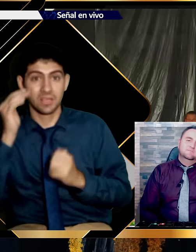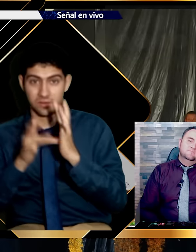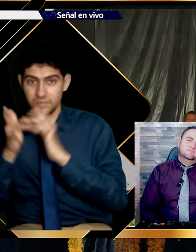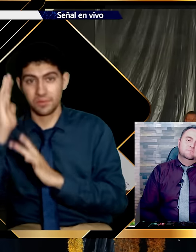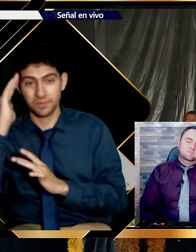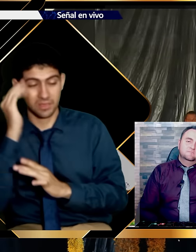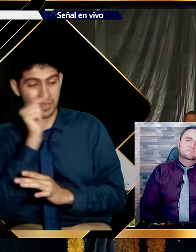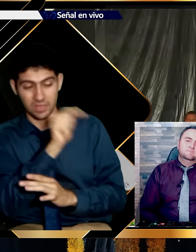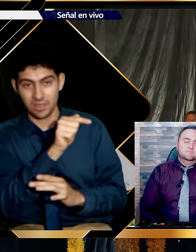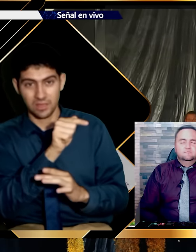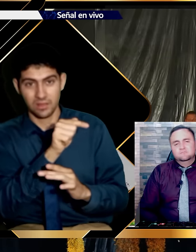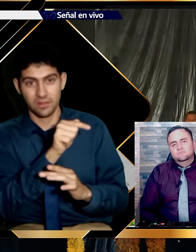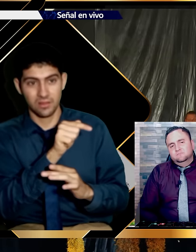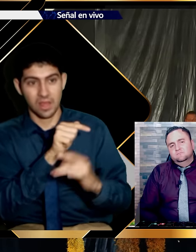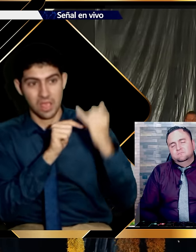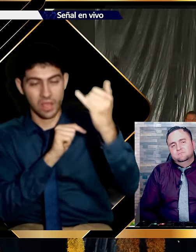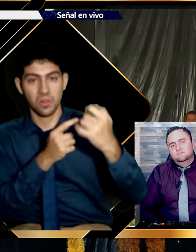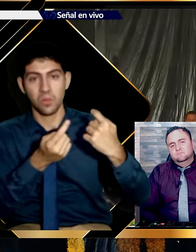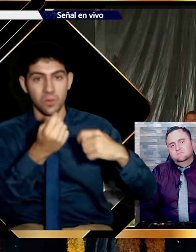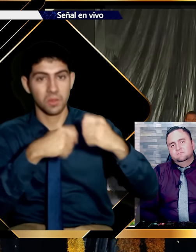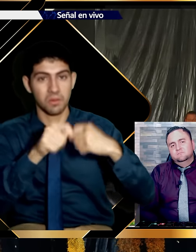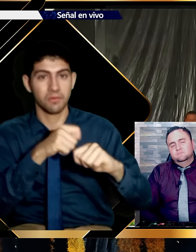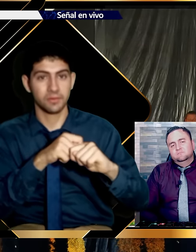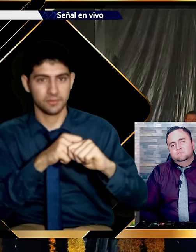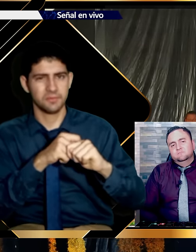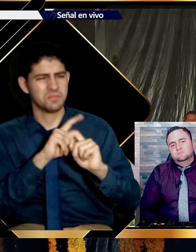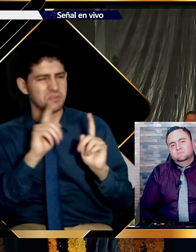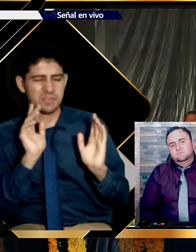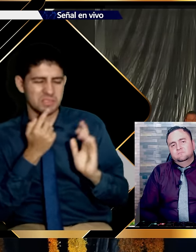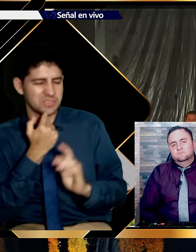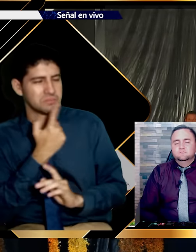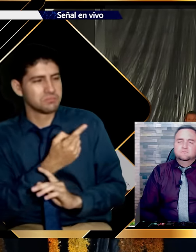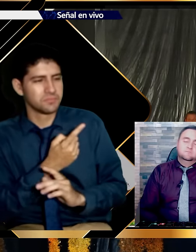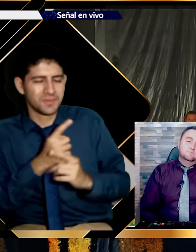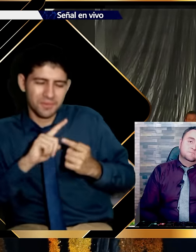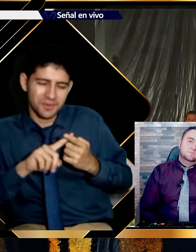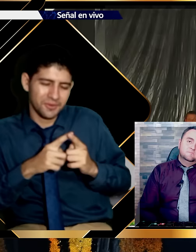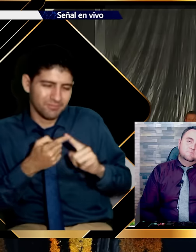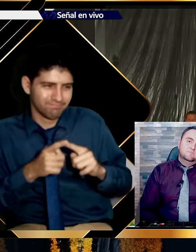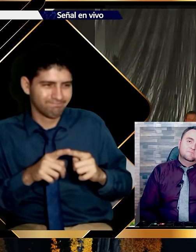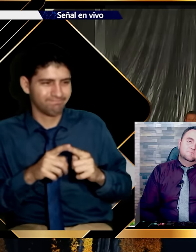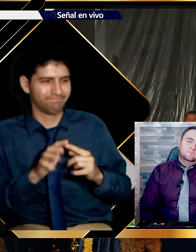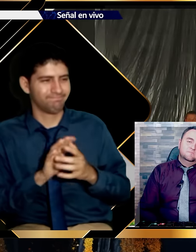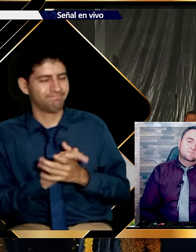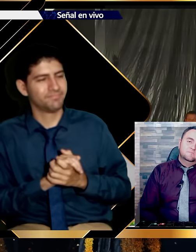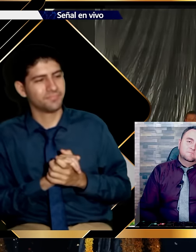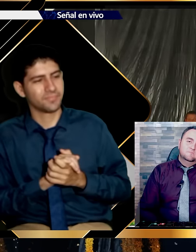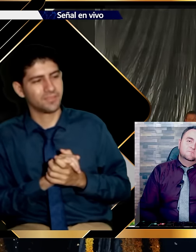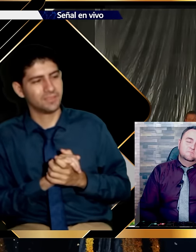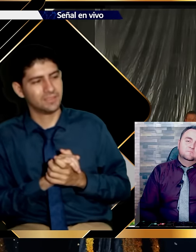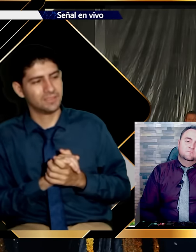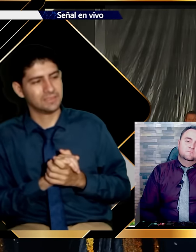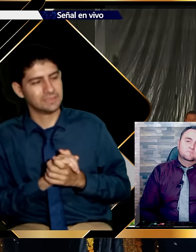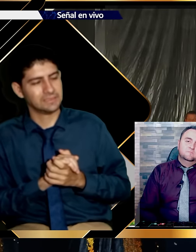Sabe que lo va a entregar. Pero su amor es tan grande. Que le sale una expresión del alma. Y le dice. Amigo.